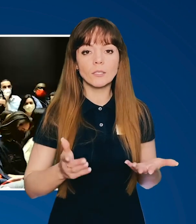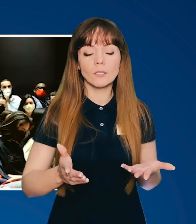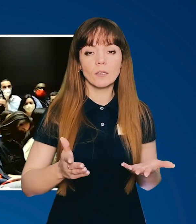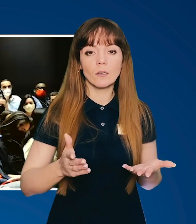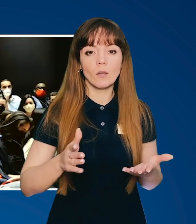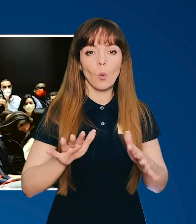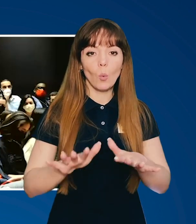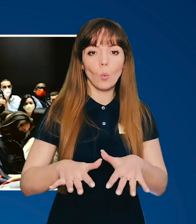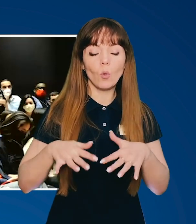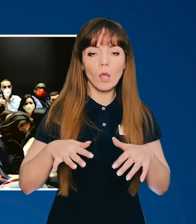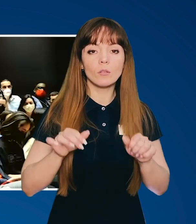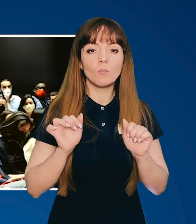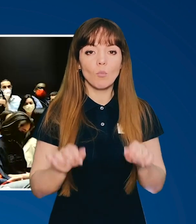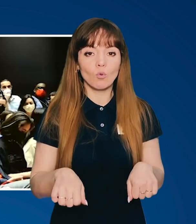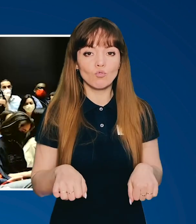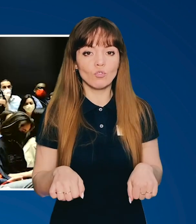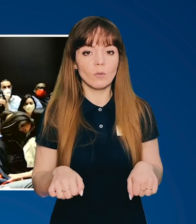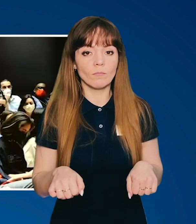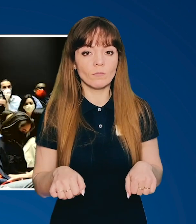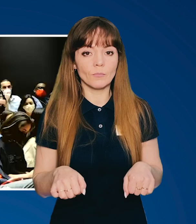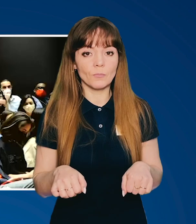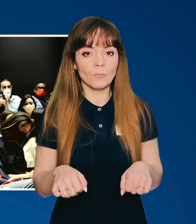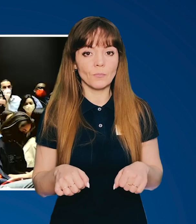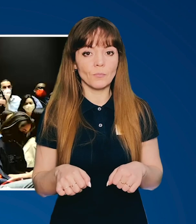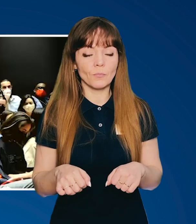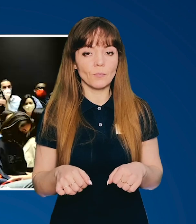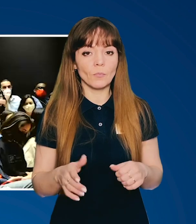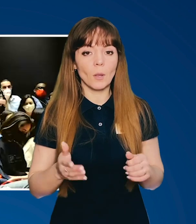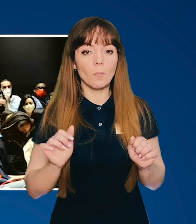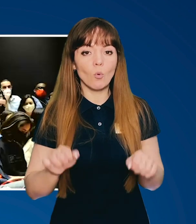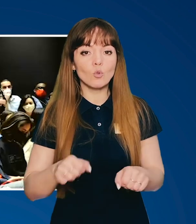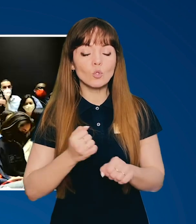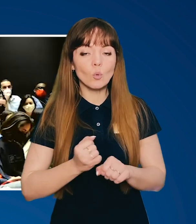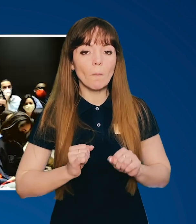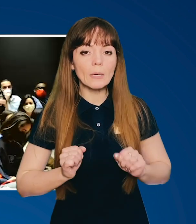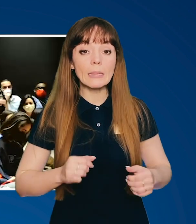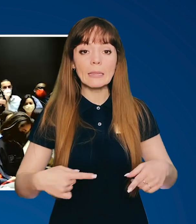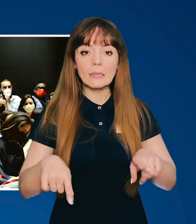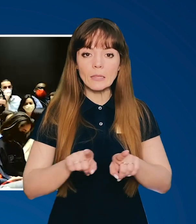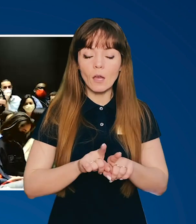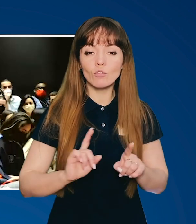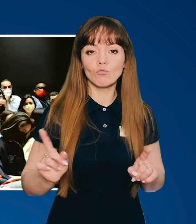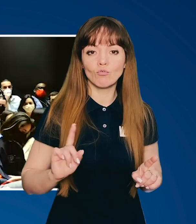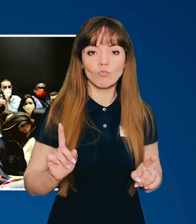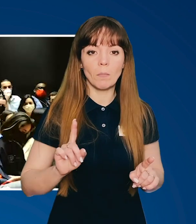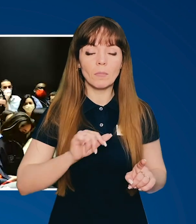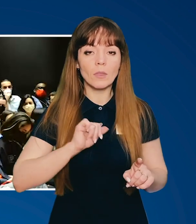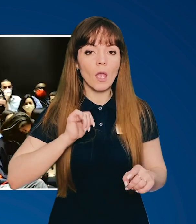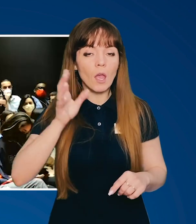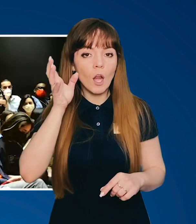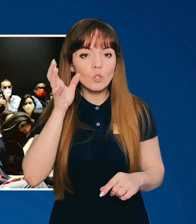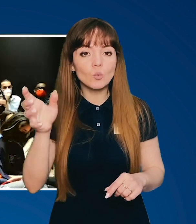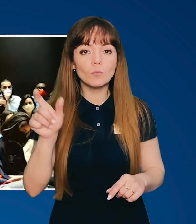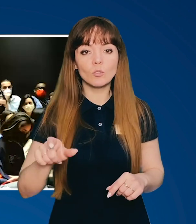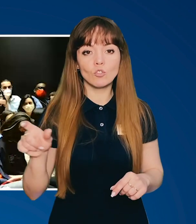Як український уряд може зробити так, щоб найрозумніші